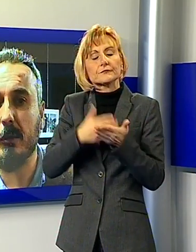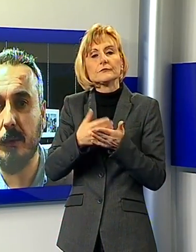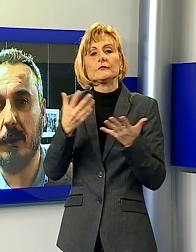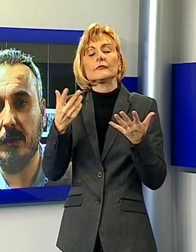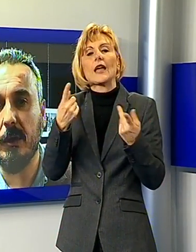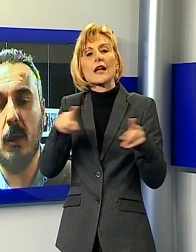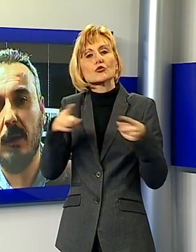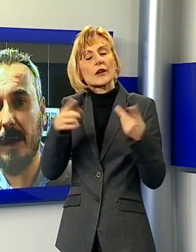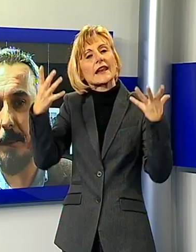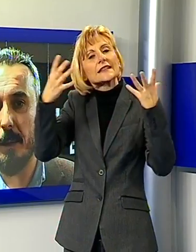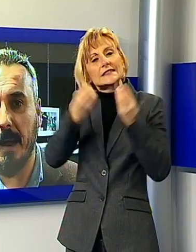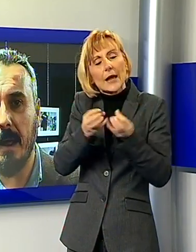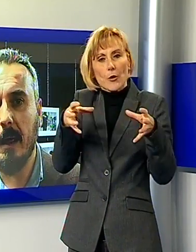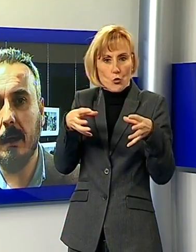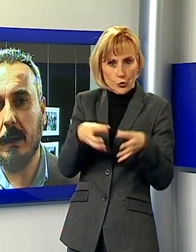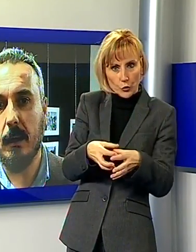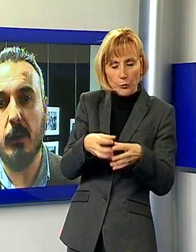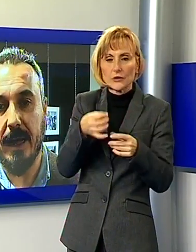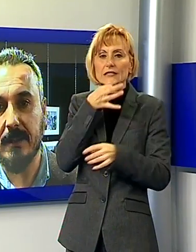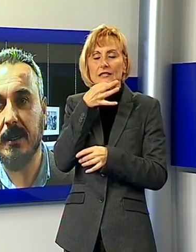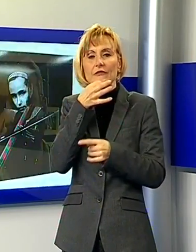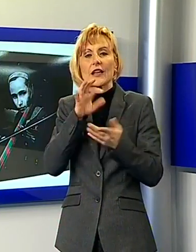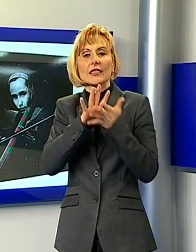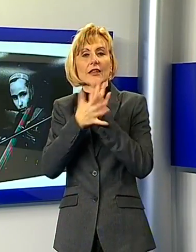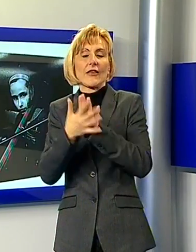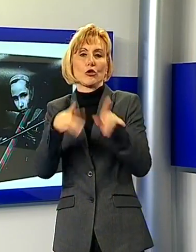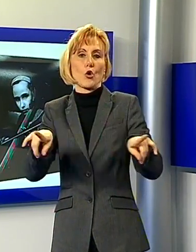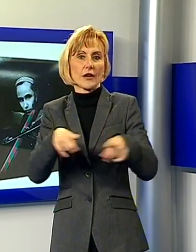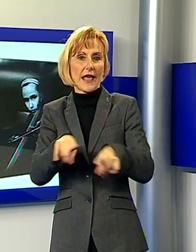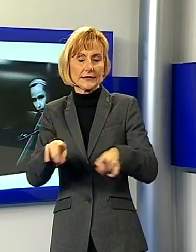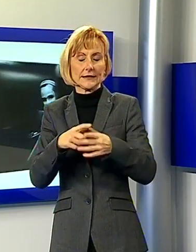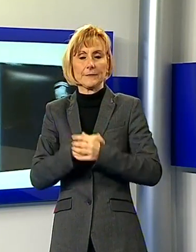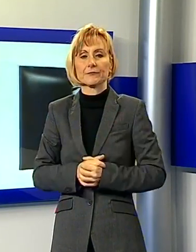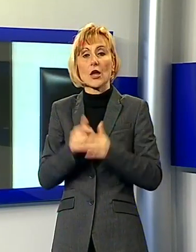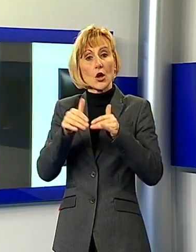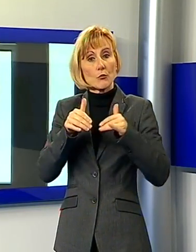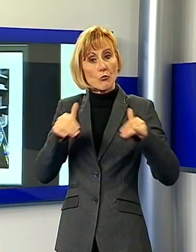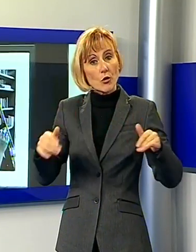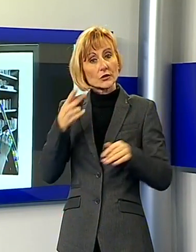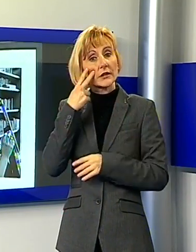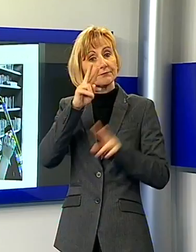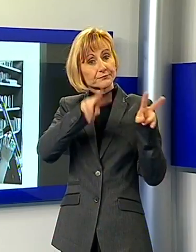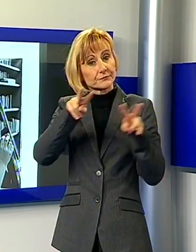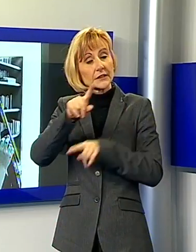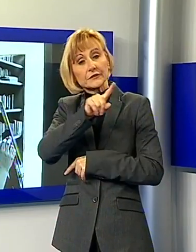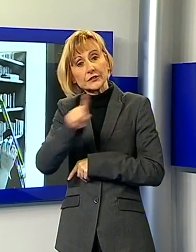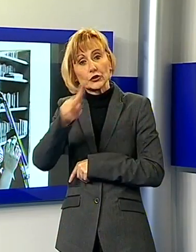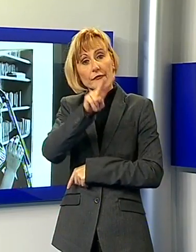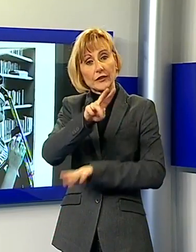costruire così una vera e propria orchestra. La mostra sarà visitabile fino al 29 gennaio nella Saletta di